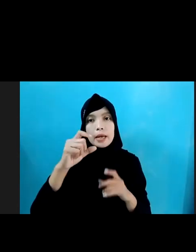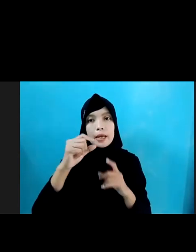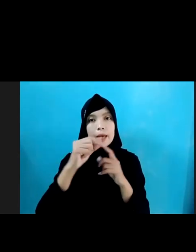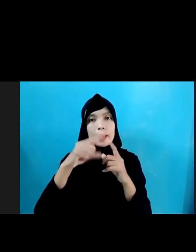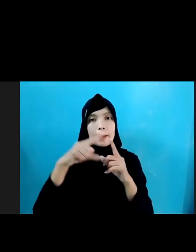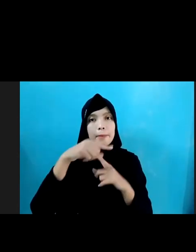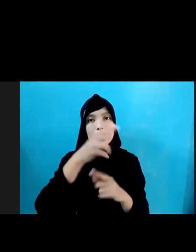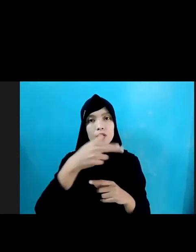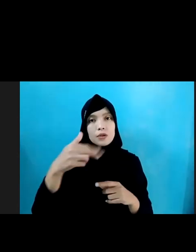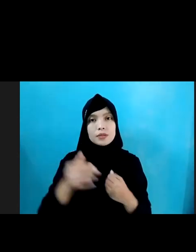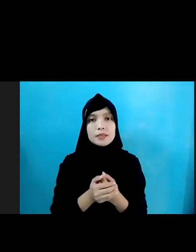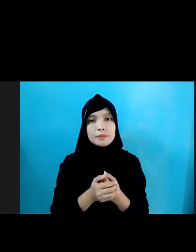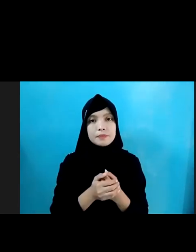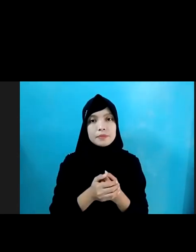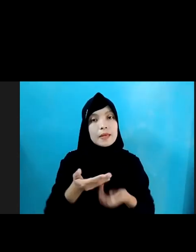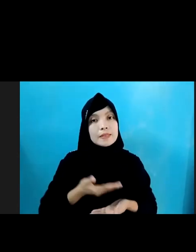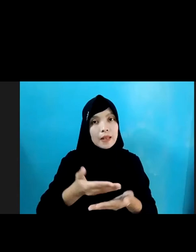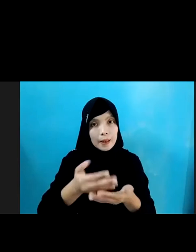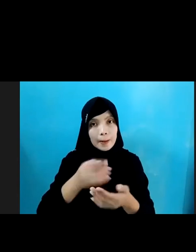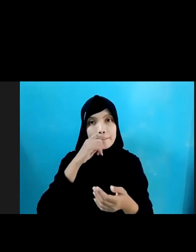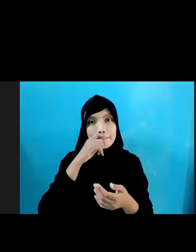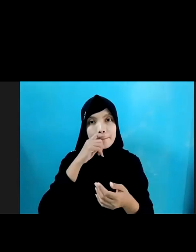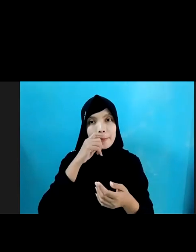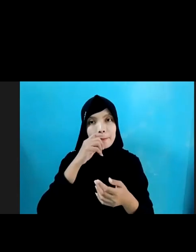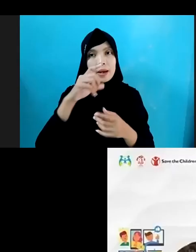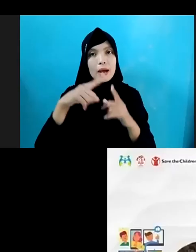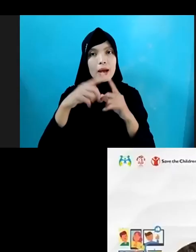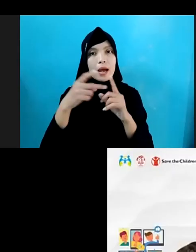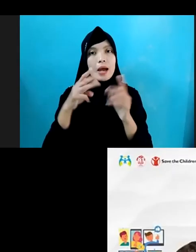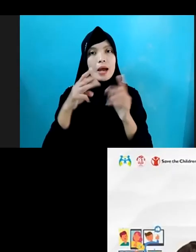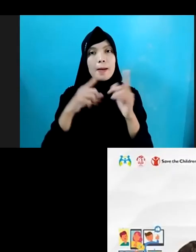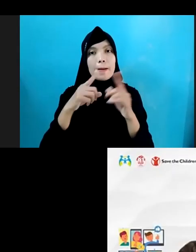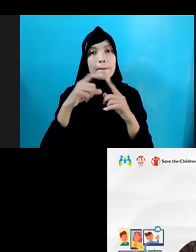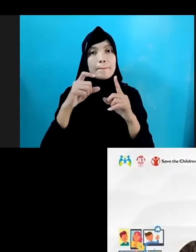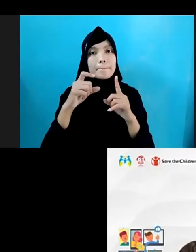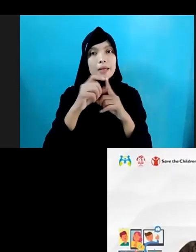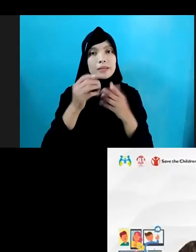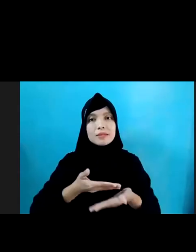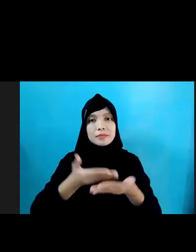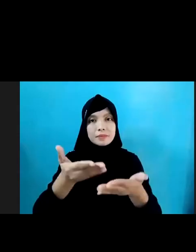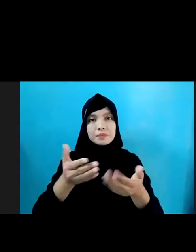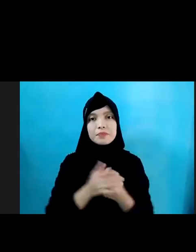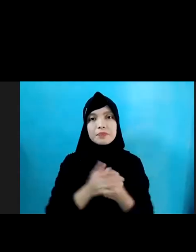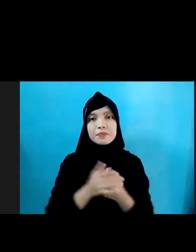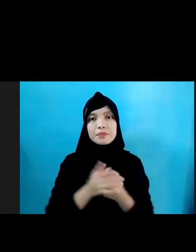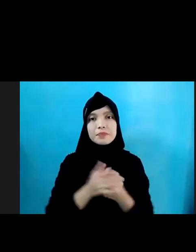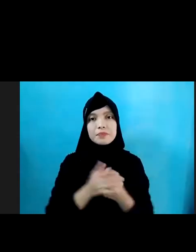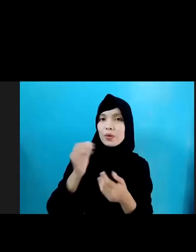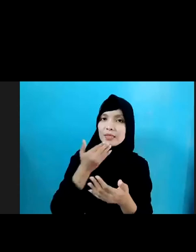Bapak Ahmad Sofyan kepada waktu kami persilakan. Ya, terima kasih